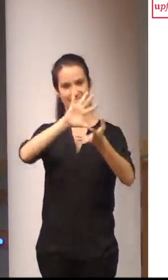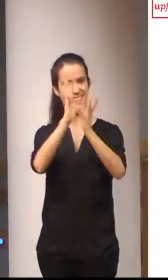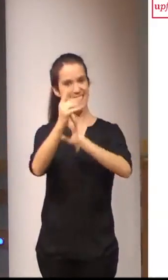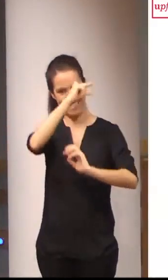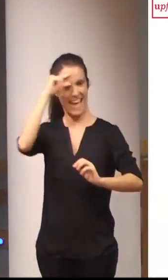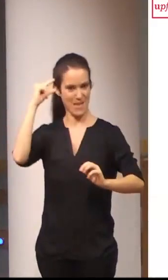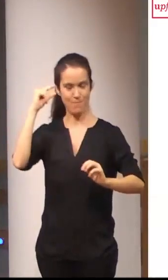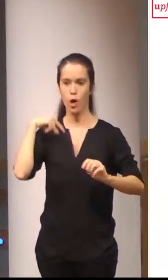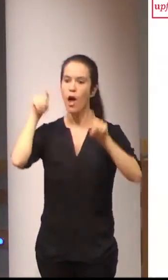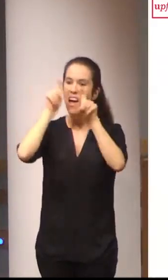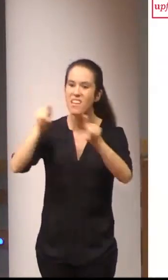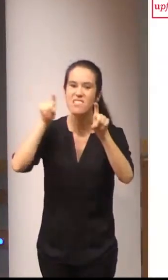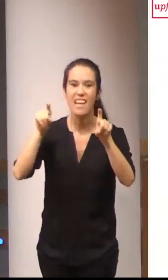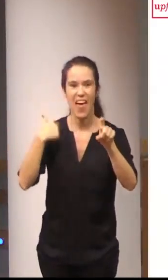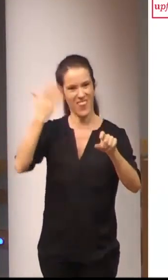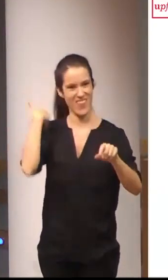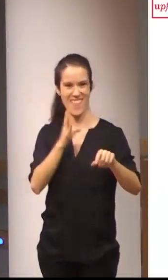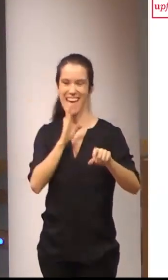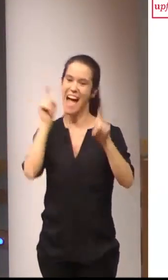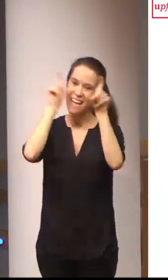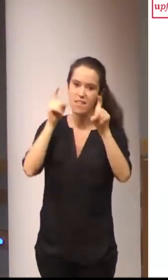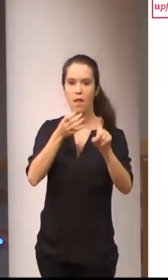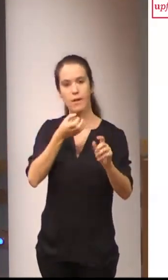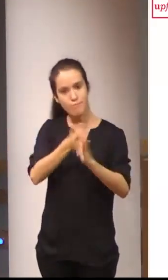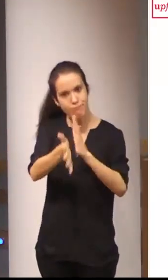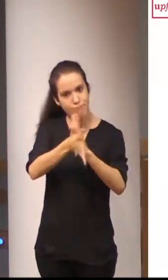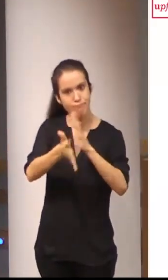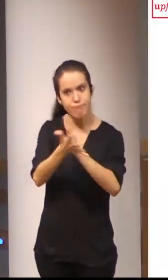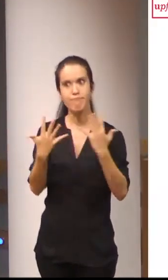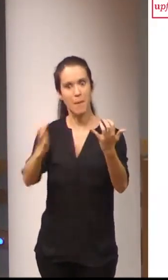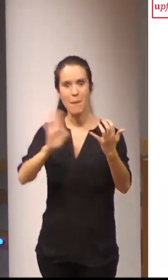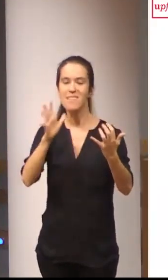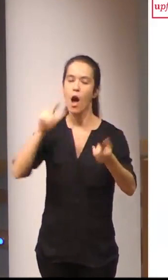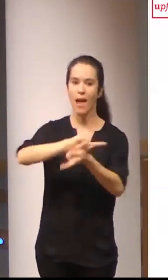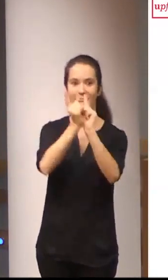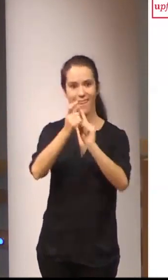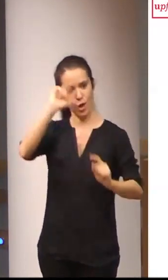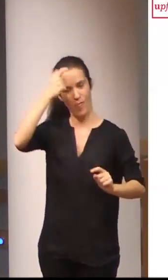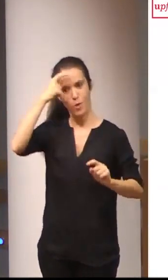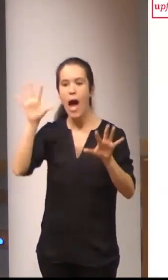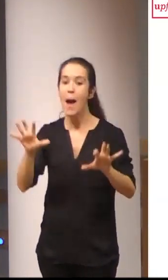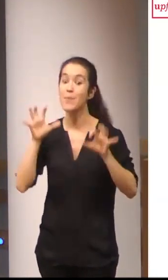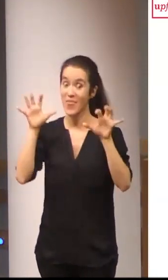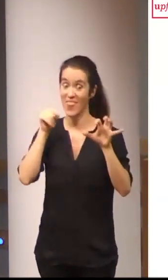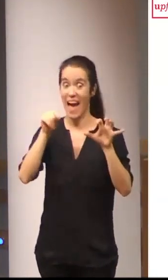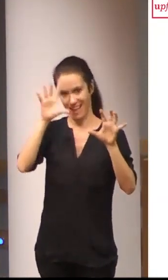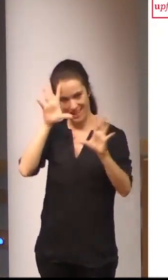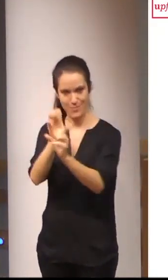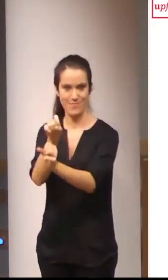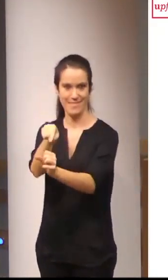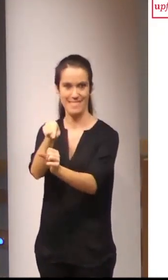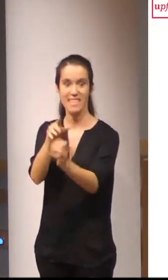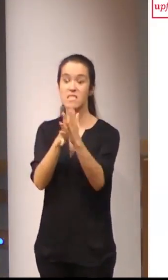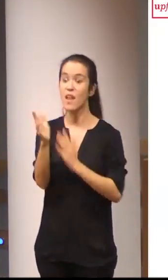enseñanza del modelo basado en la enseñanza al modelo centrado en el aprendizaje implica, antes